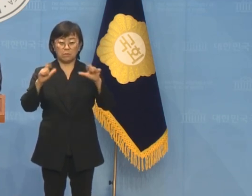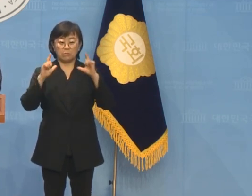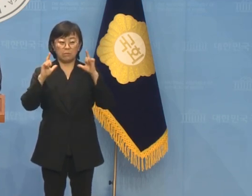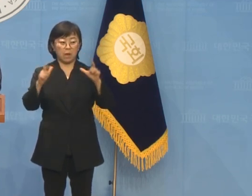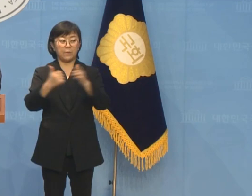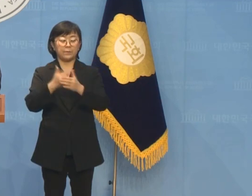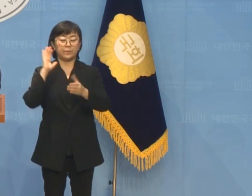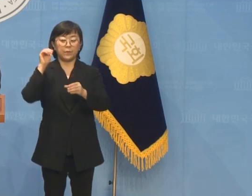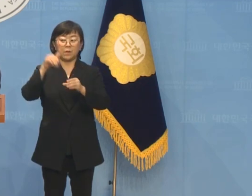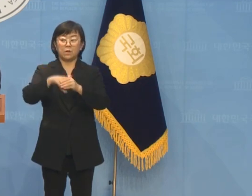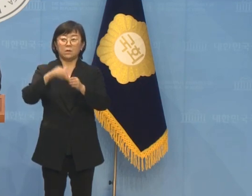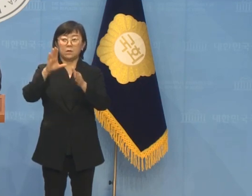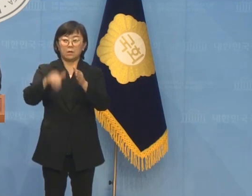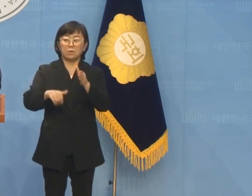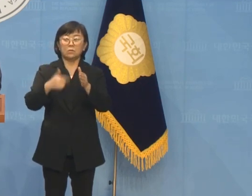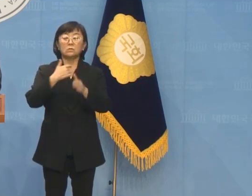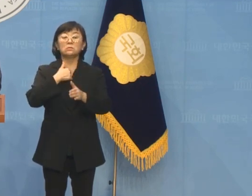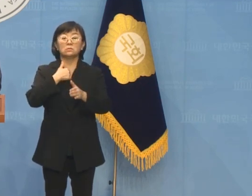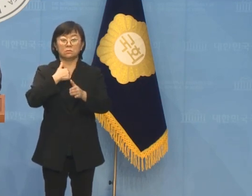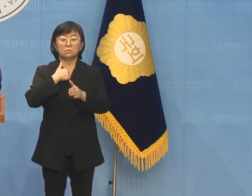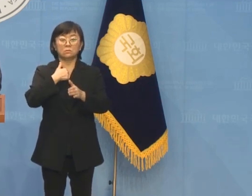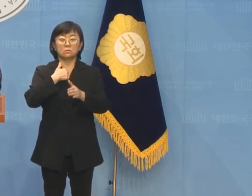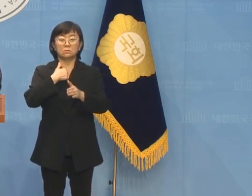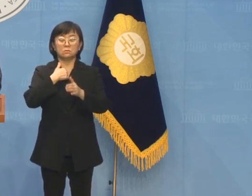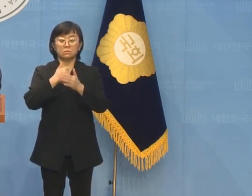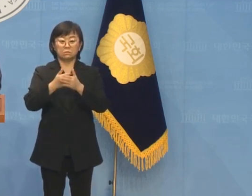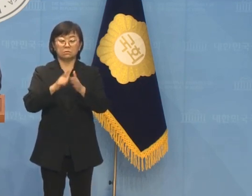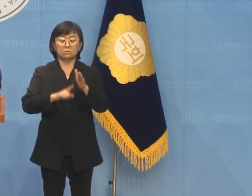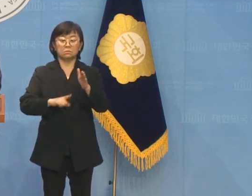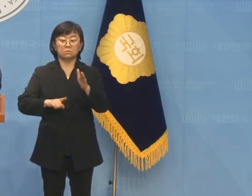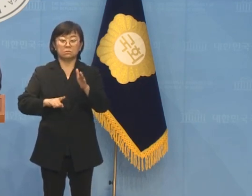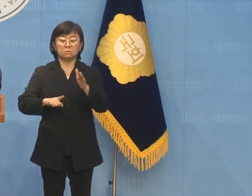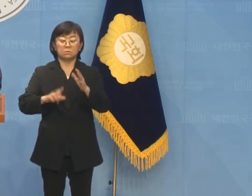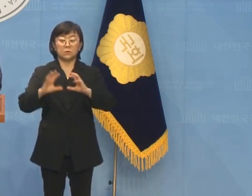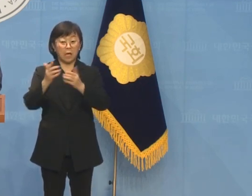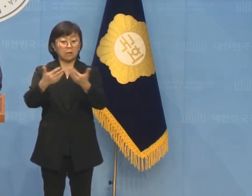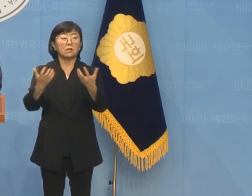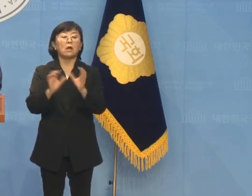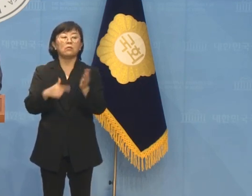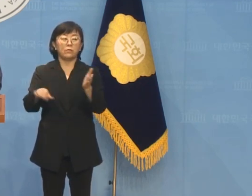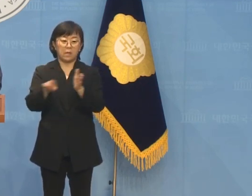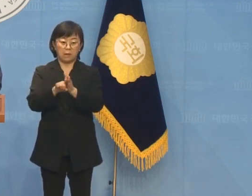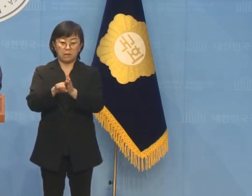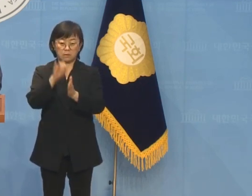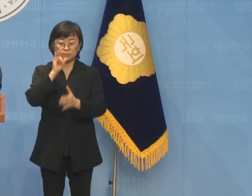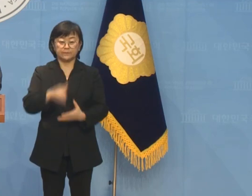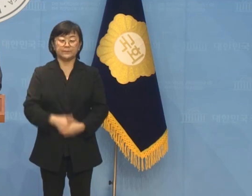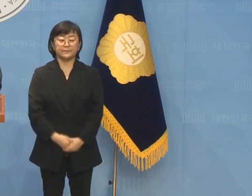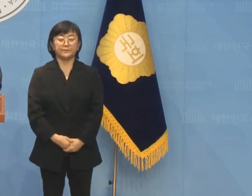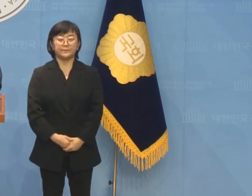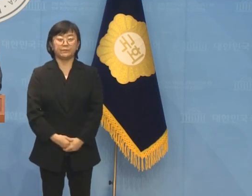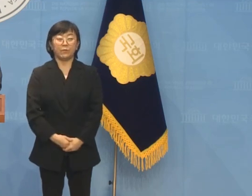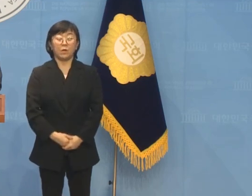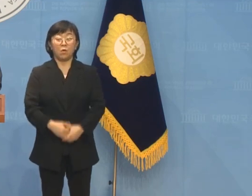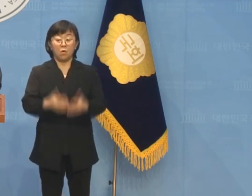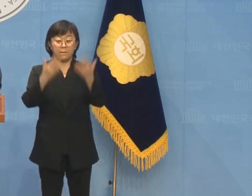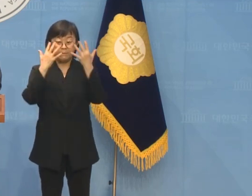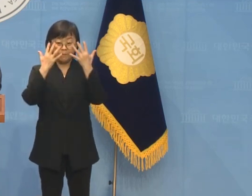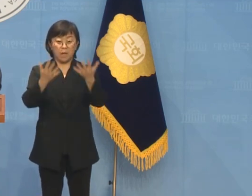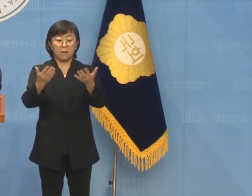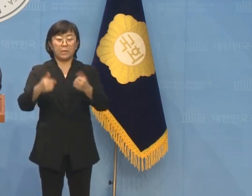대선에서도 저는 기꺼이 100위 종군을 선택했습니다. 그리고 사면을 받았지만